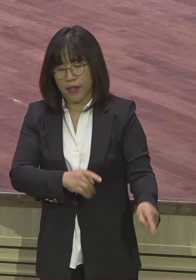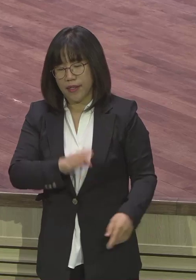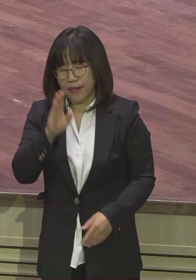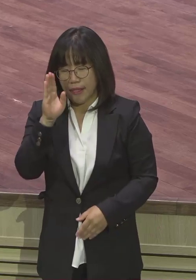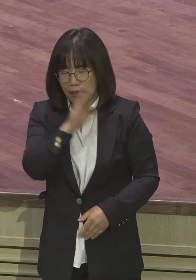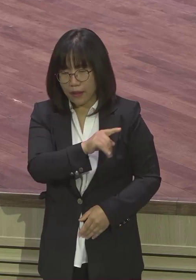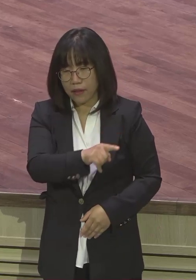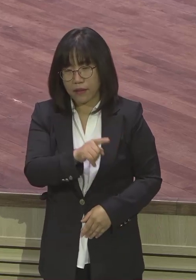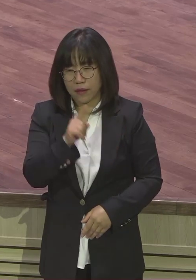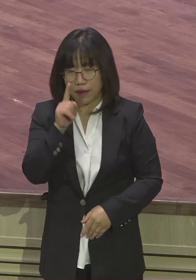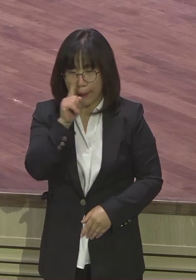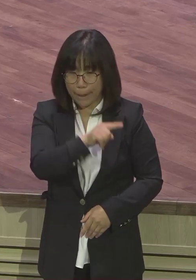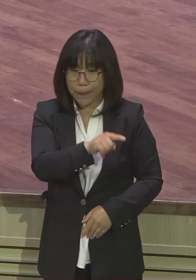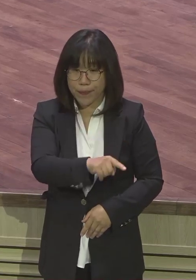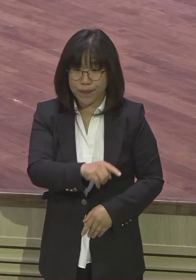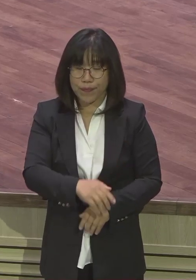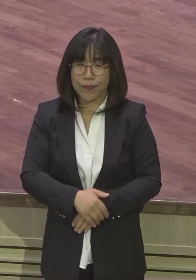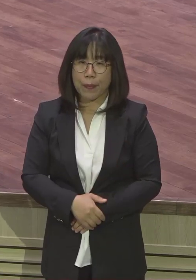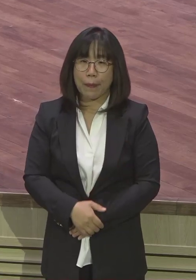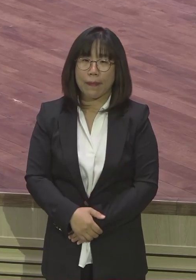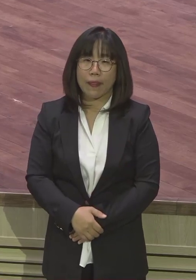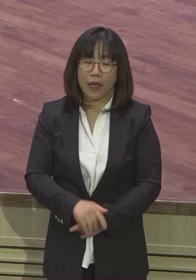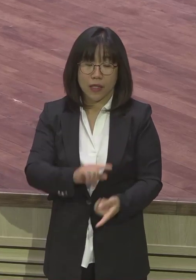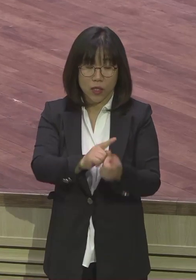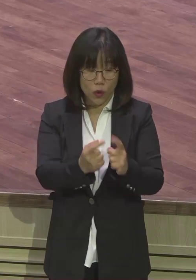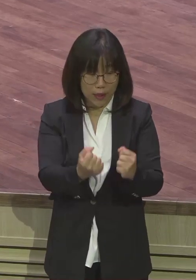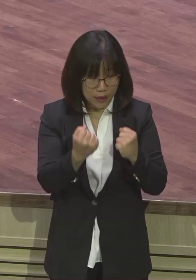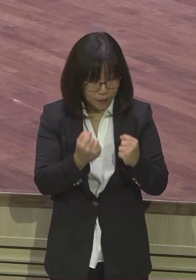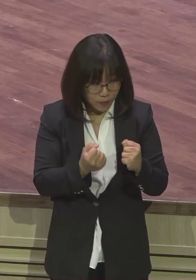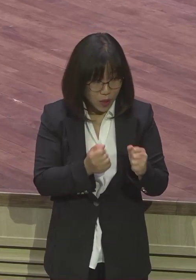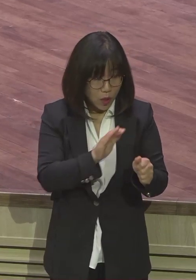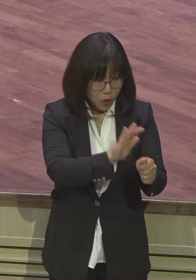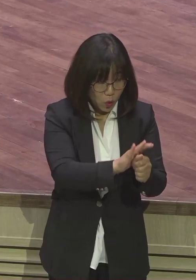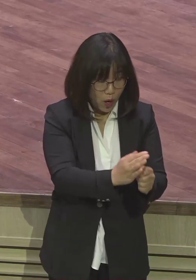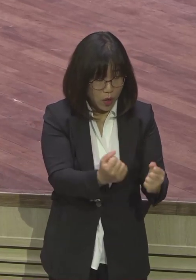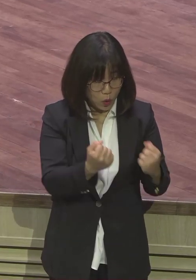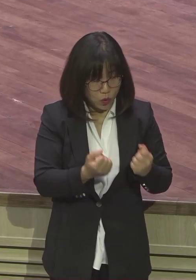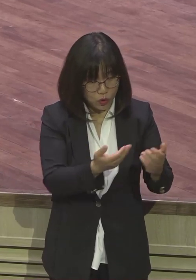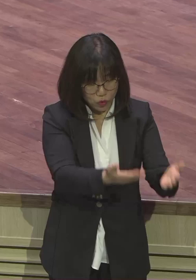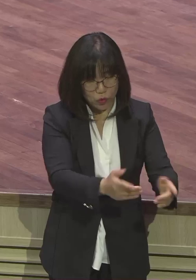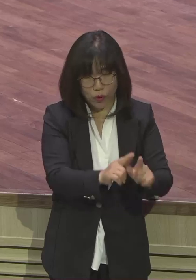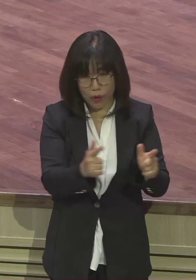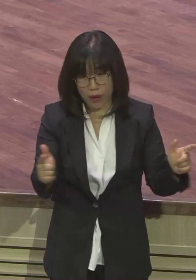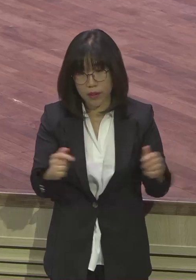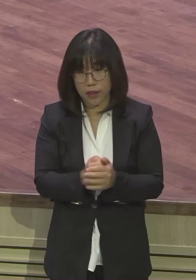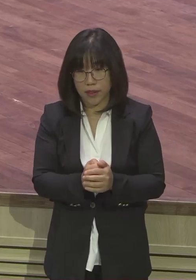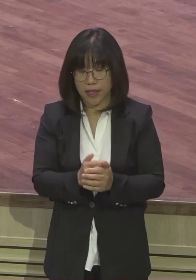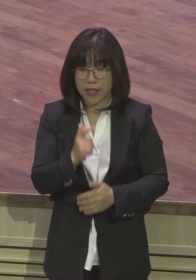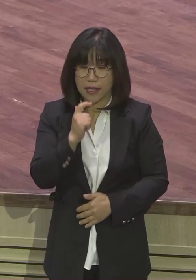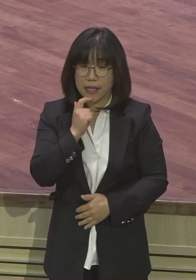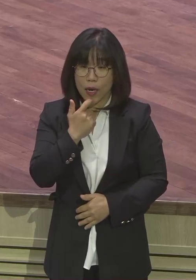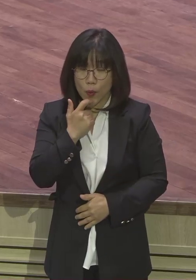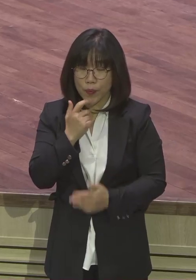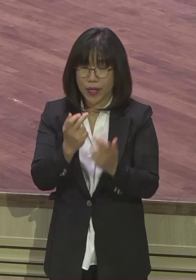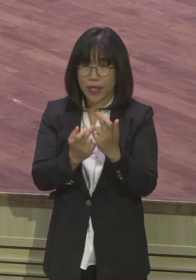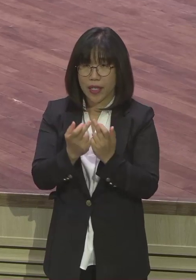사람을 살리고 힘주고 치유하고 오늘 본문에 보면 야곱 인생의 가장 큰 걸림돌이었던 형과의 화해 장면이 나와요.